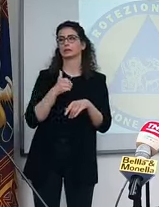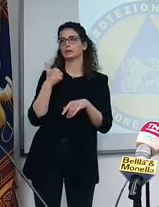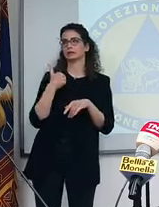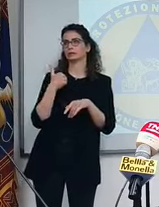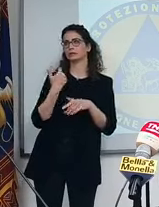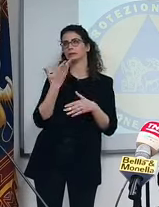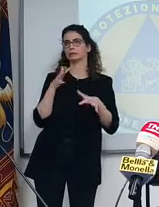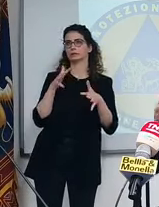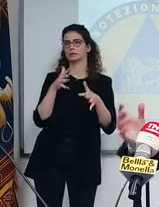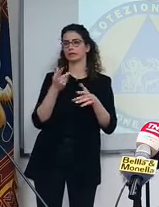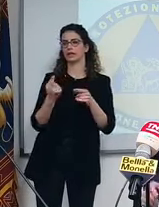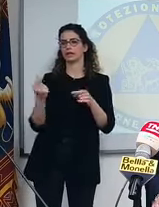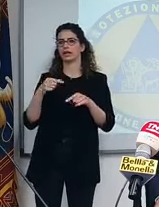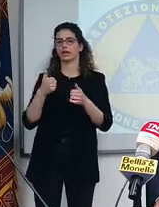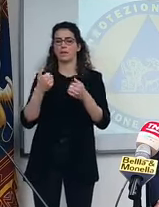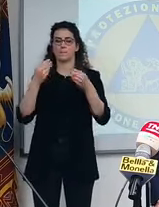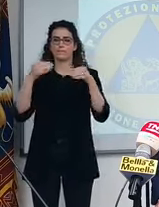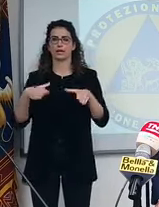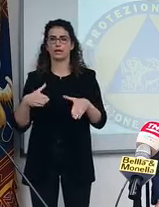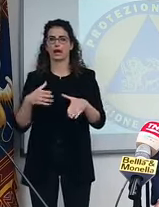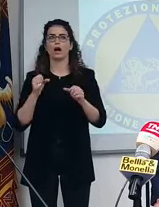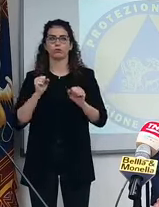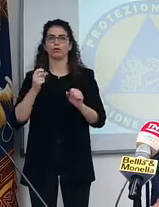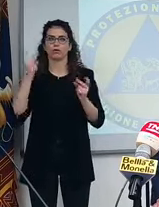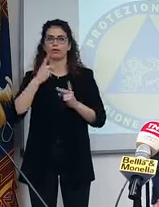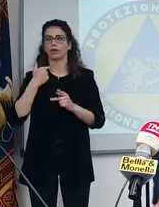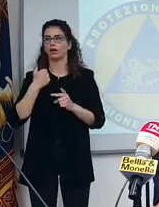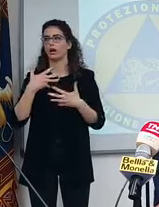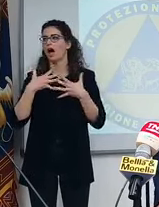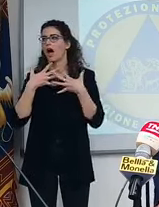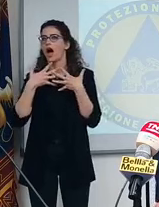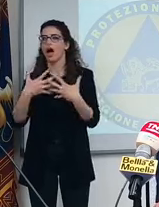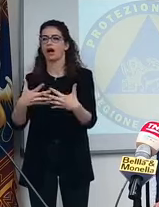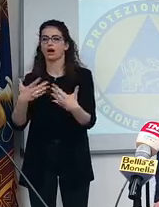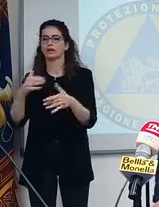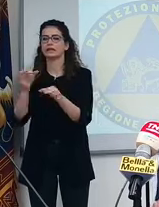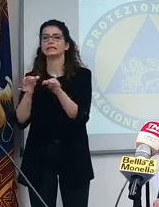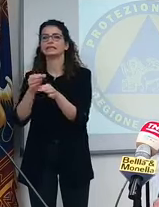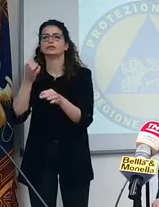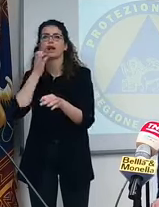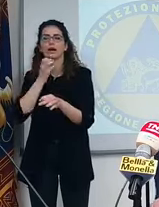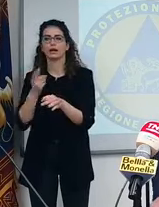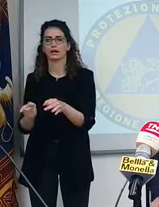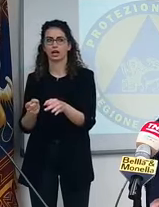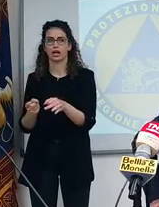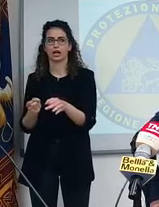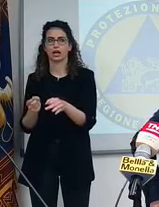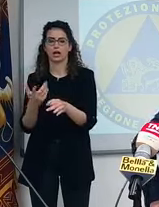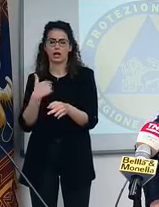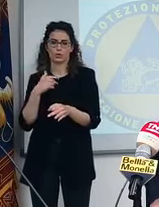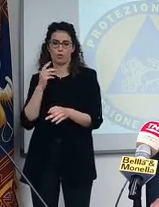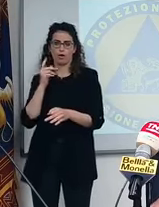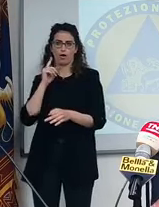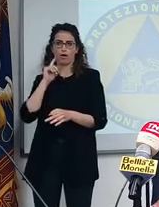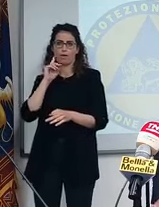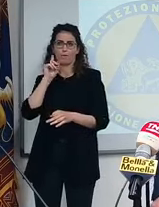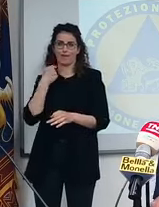perdiamo tutti, probabilmente si innamorino di qualche isola veramente greca. E a noi non va bene questo. Noi siamo più belli della Grecia.